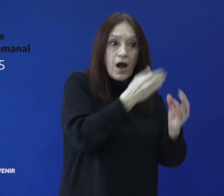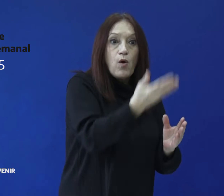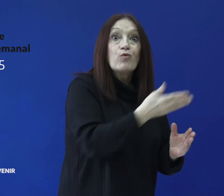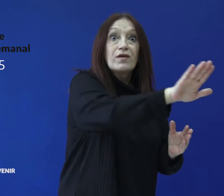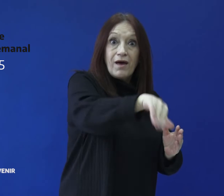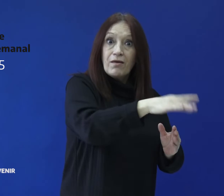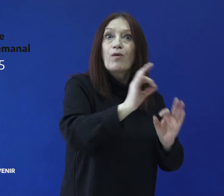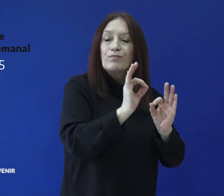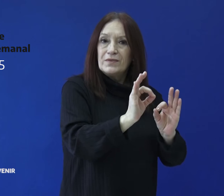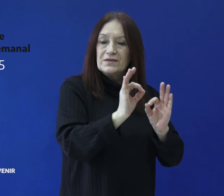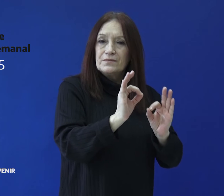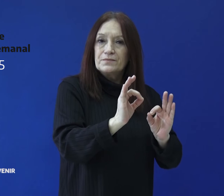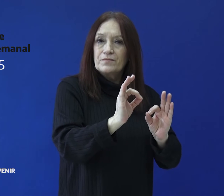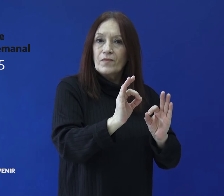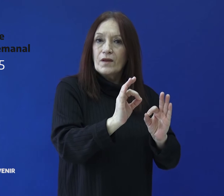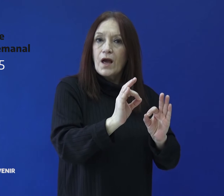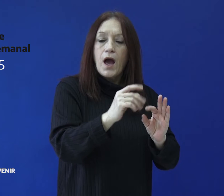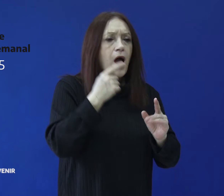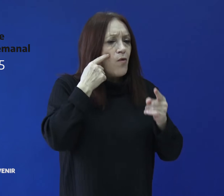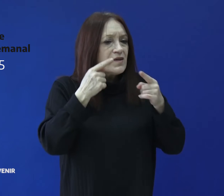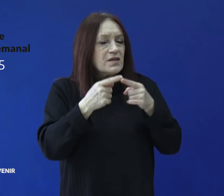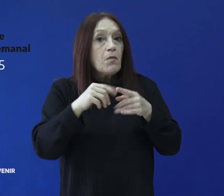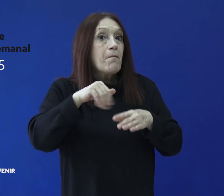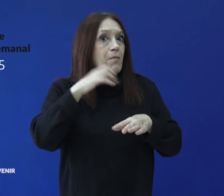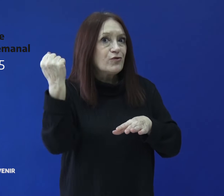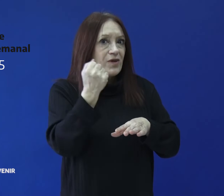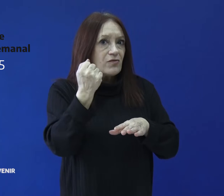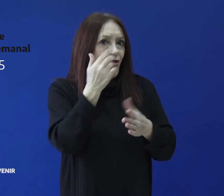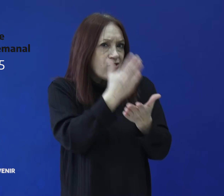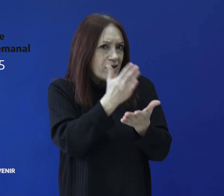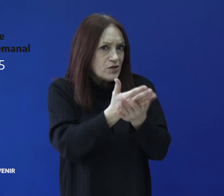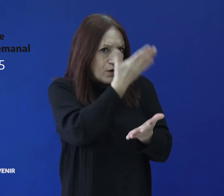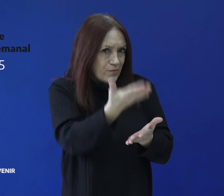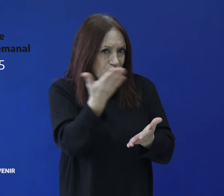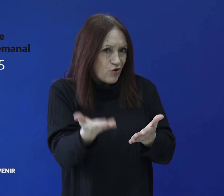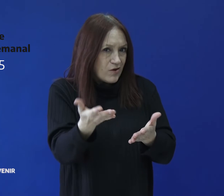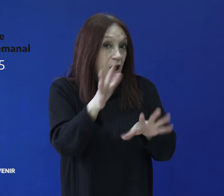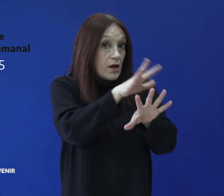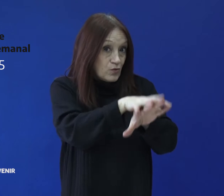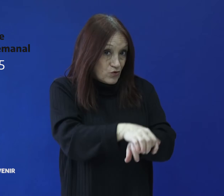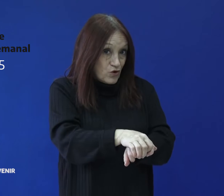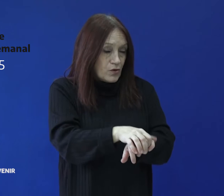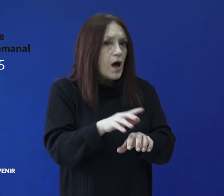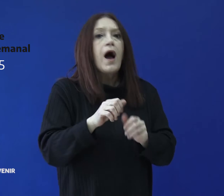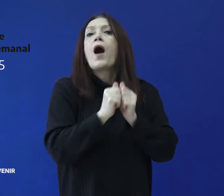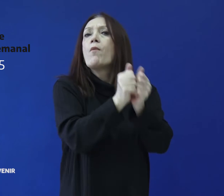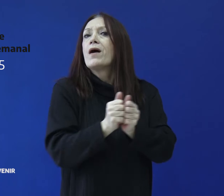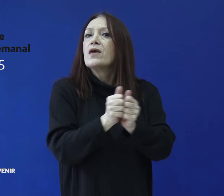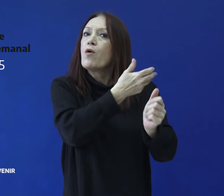comunidades, poniendo como eje de inclusión y promoción de derechos siempre acompañados por un Estado presente,